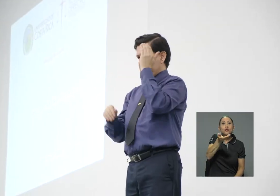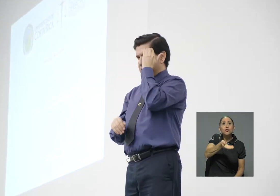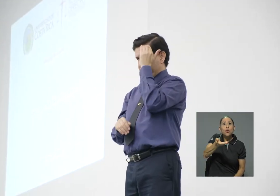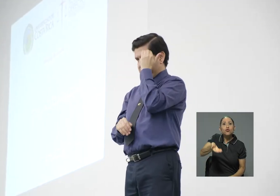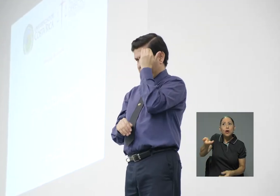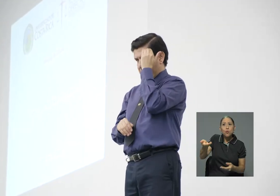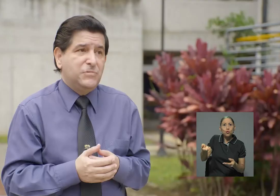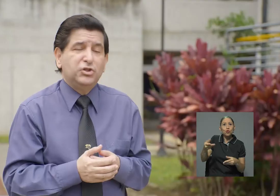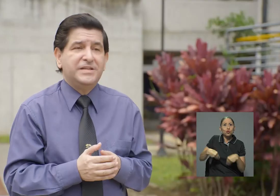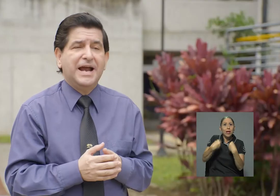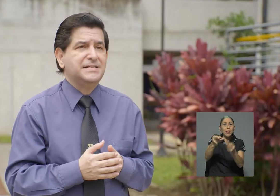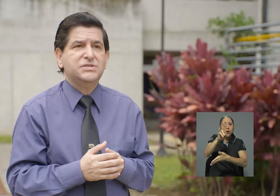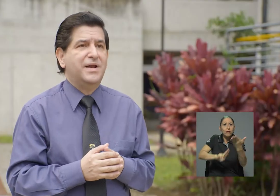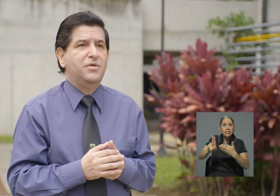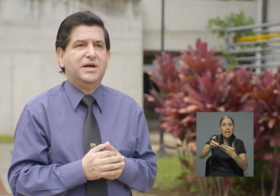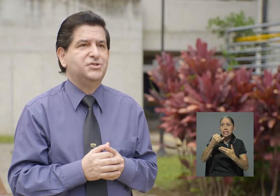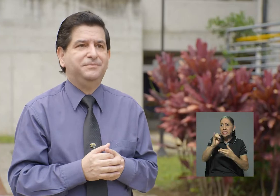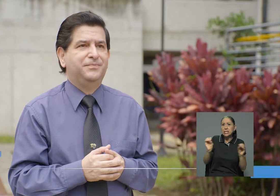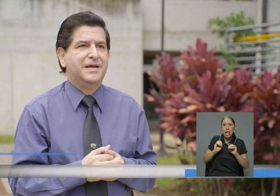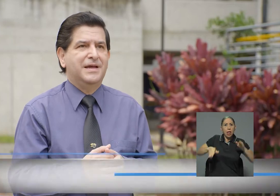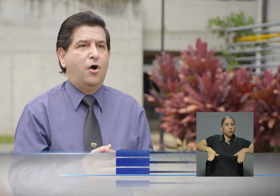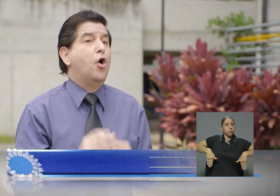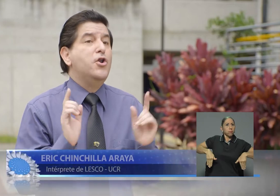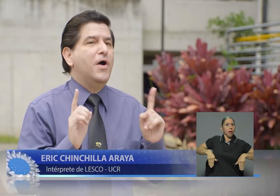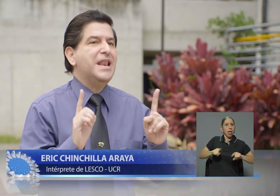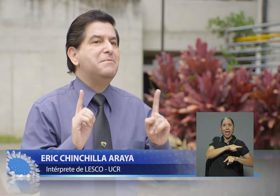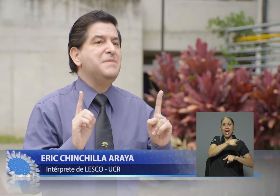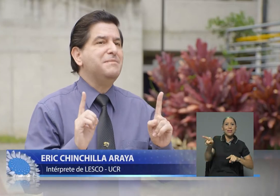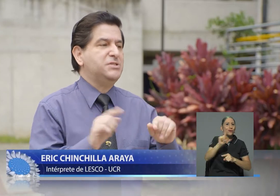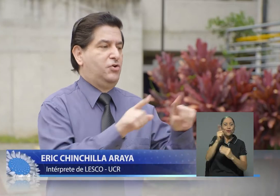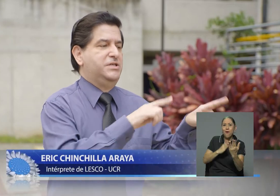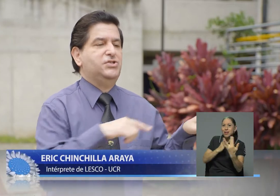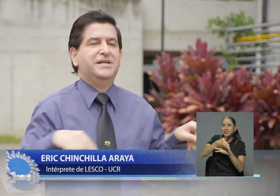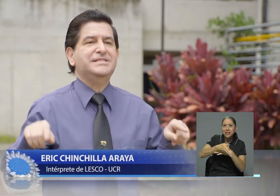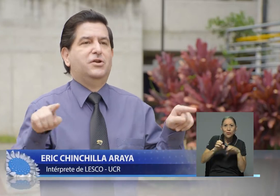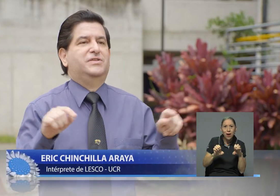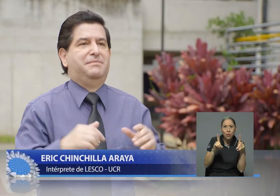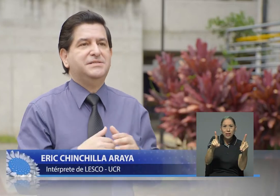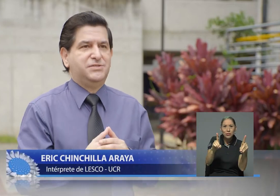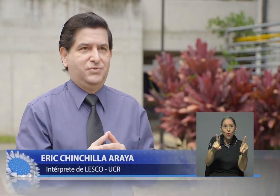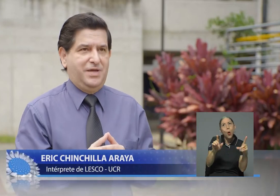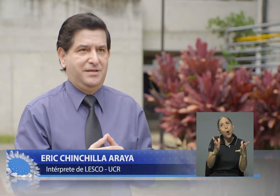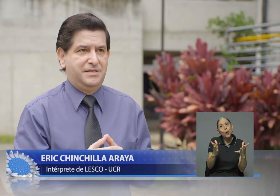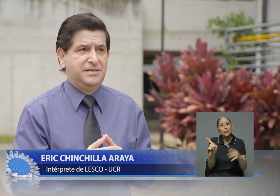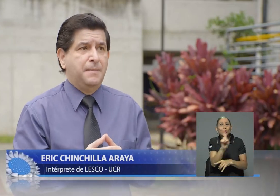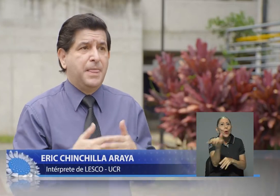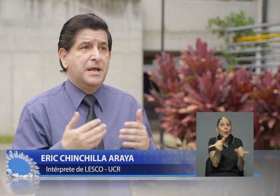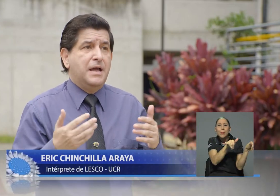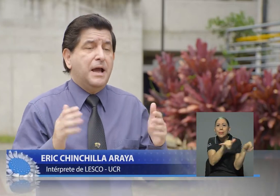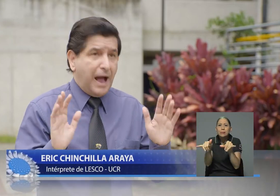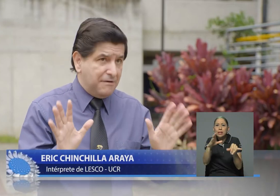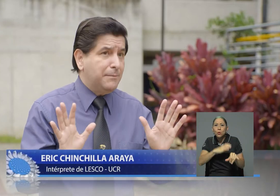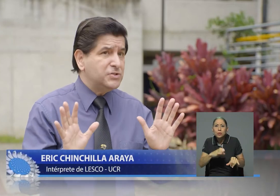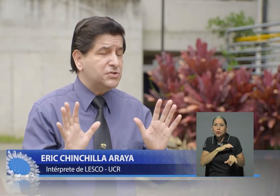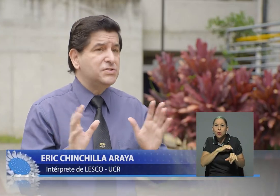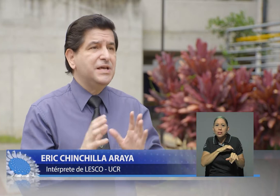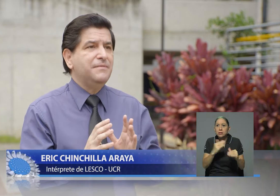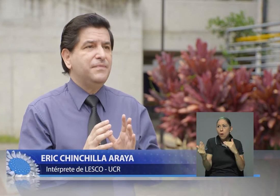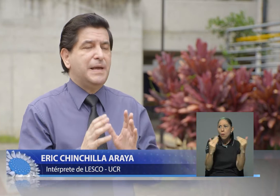cedieran, no tendrían acceso a la educación, o no en las mismas condiciones que los demás estudiantes. Hablamos, eso sí, de